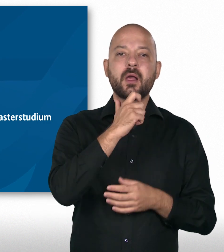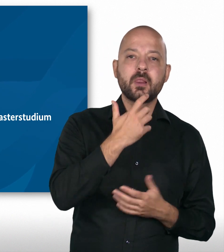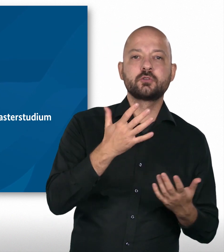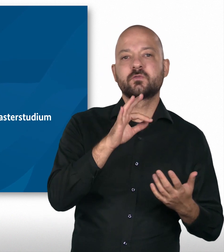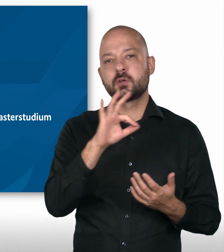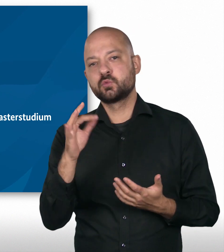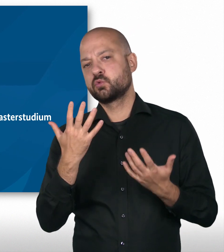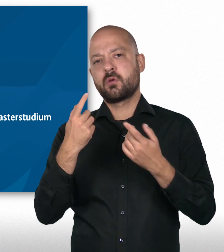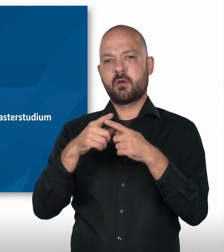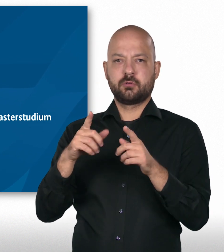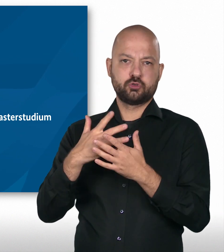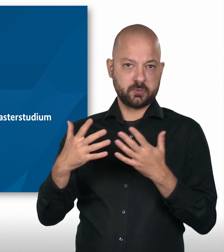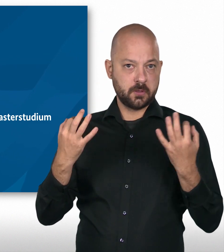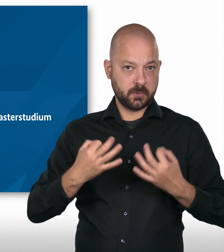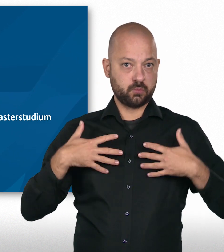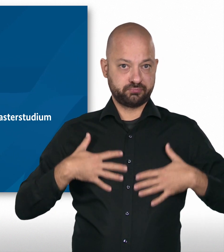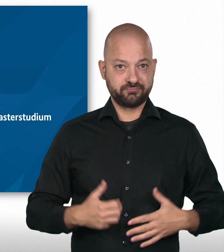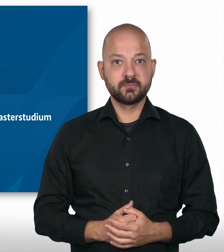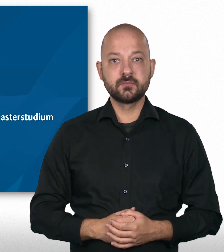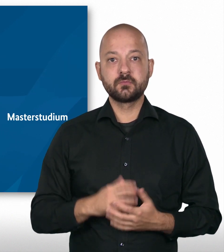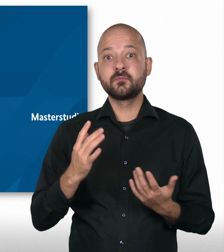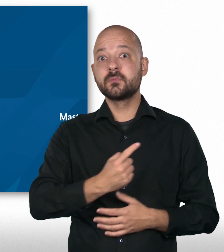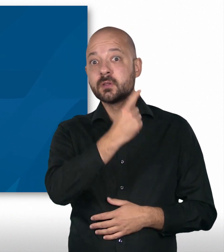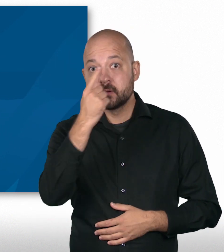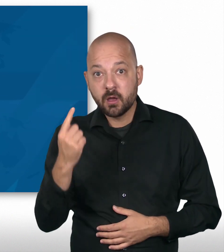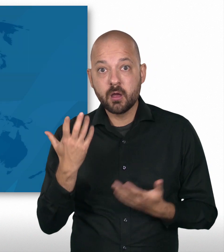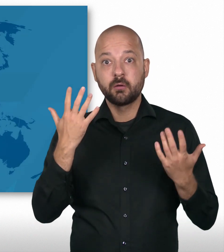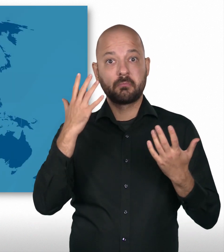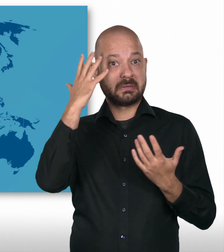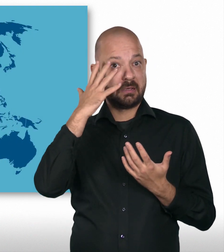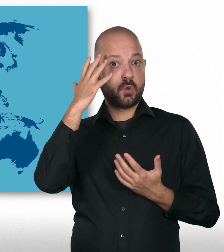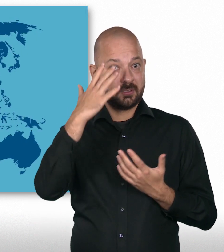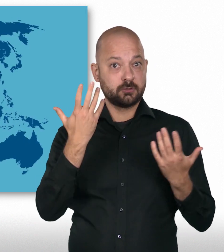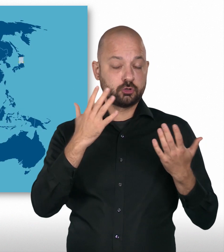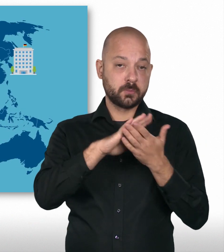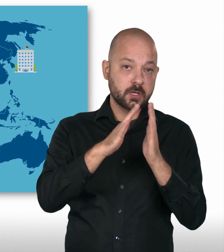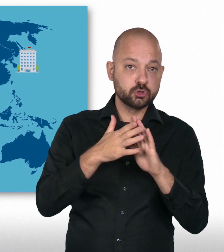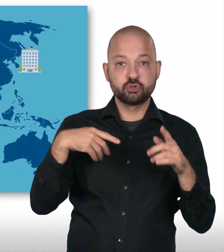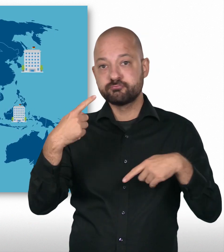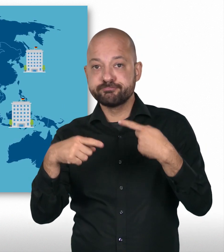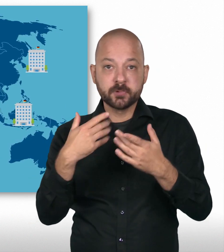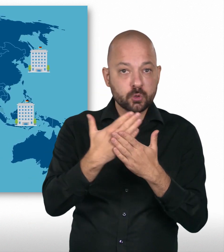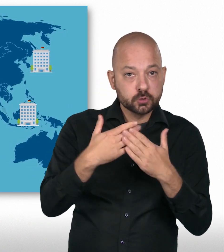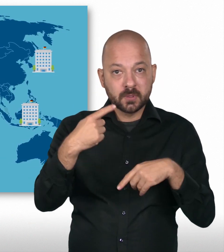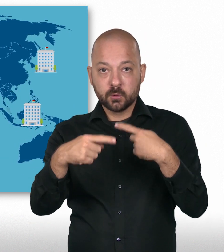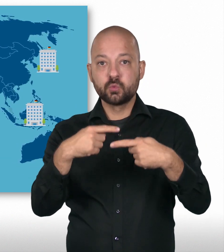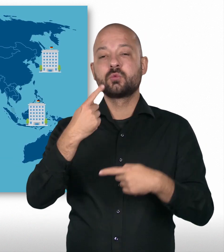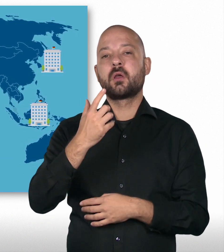Französisch oder eine Drittsprache. Nach einem Jahr theoretischer und praktischer Ausbildung wird man dann als